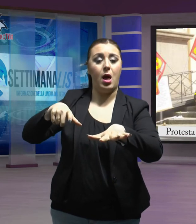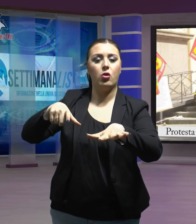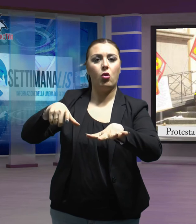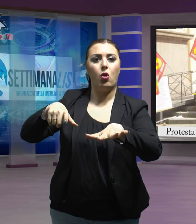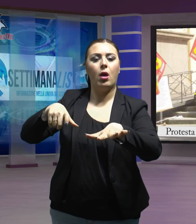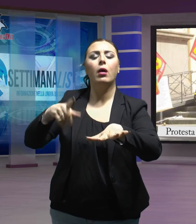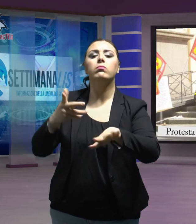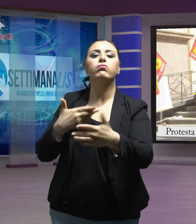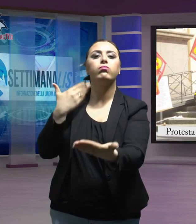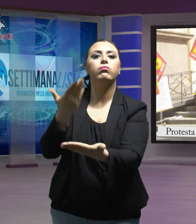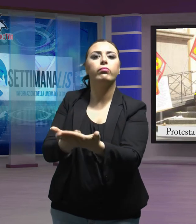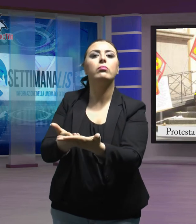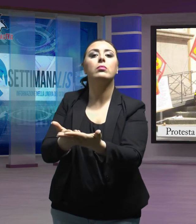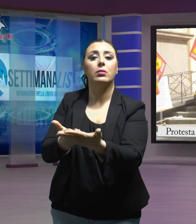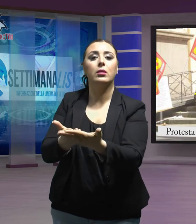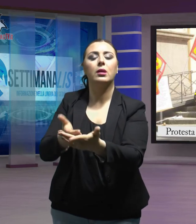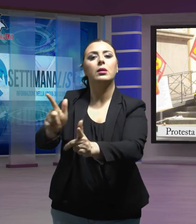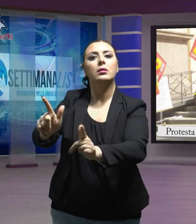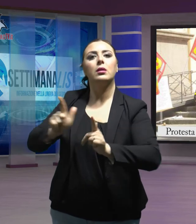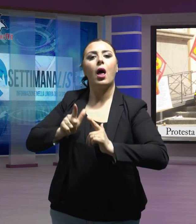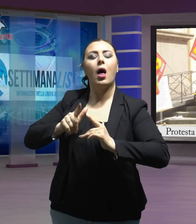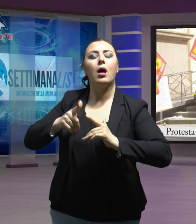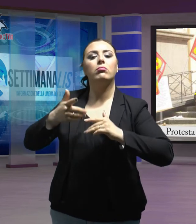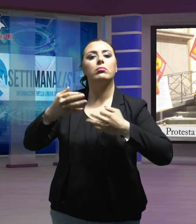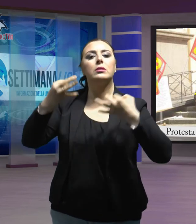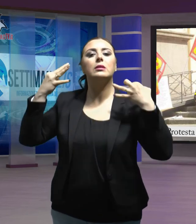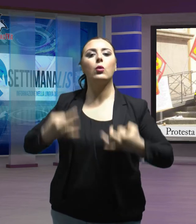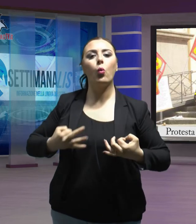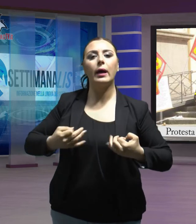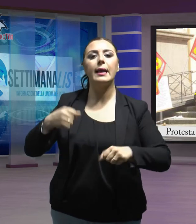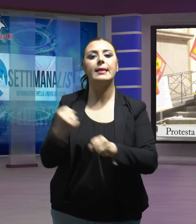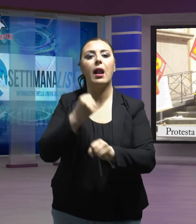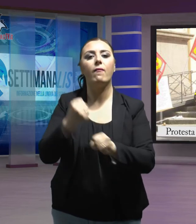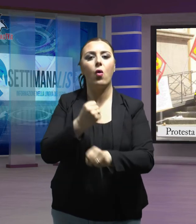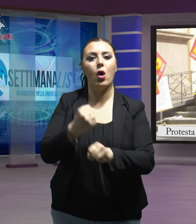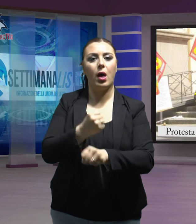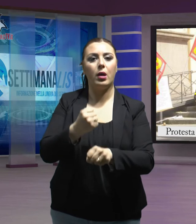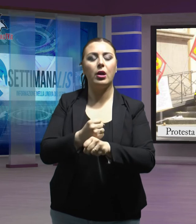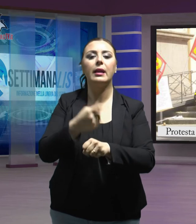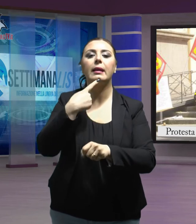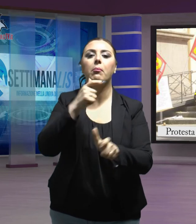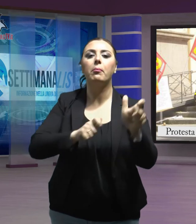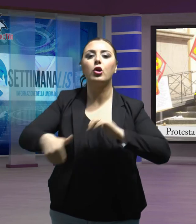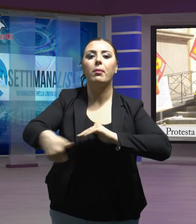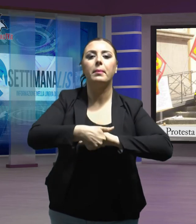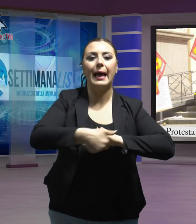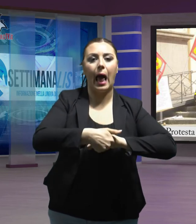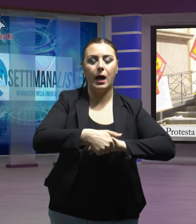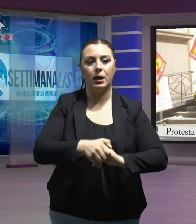chiedere la stabilizzazione dei lavoratori precari. Secondo il